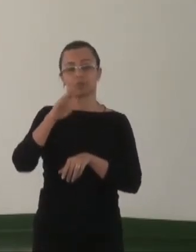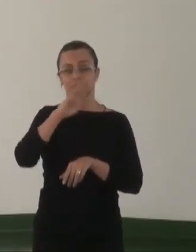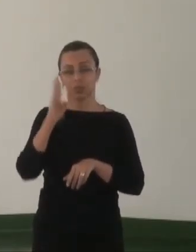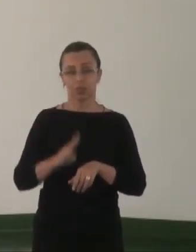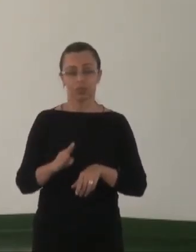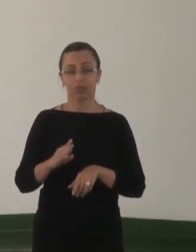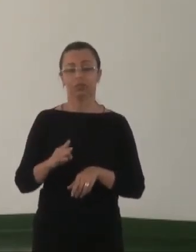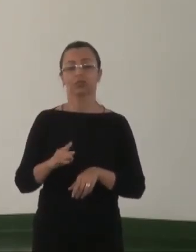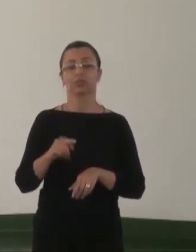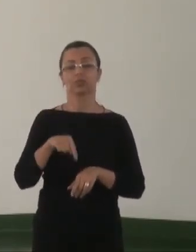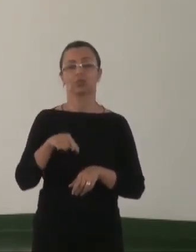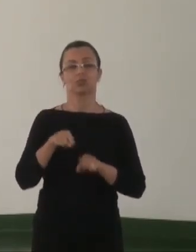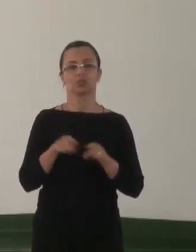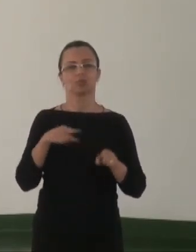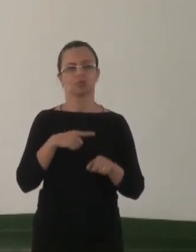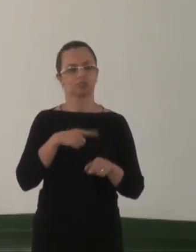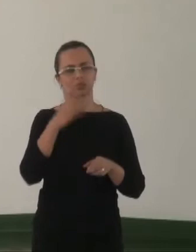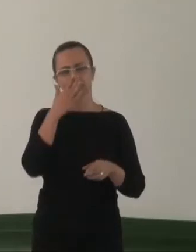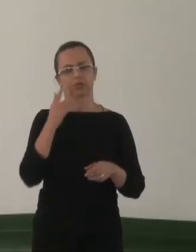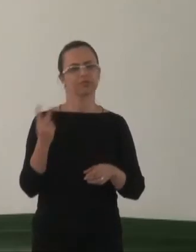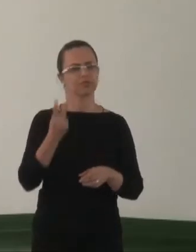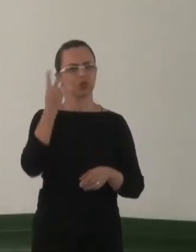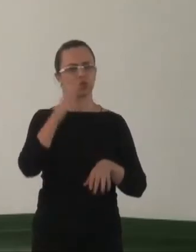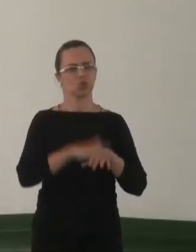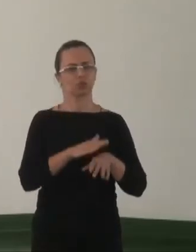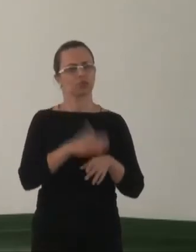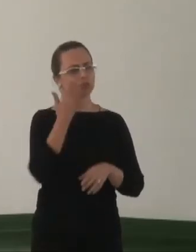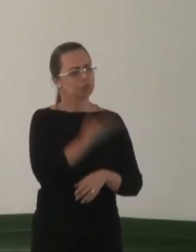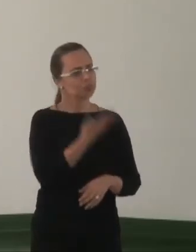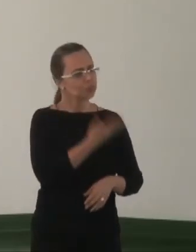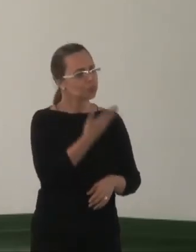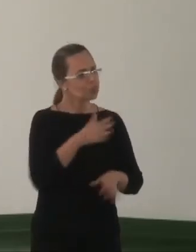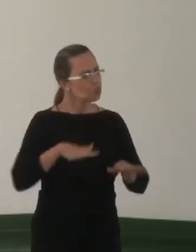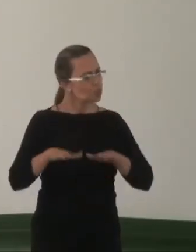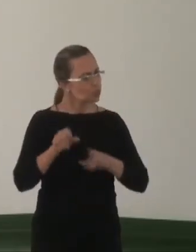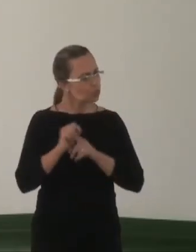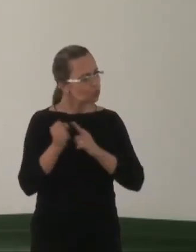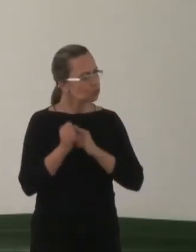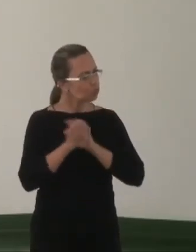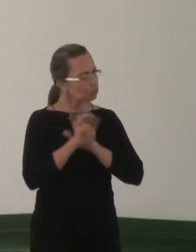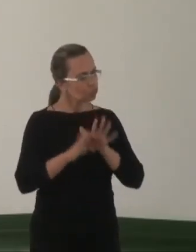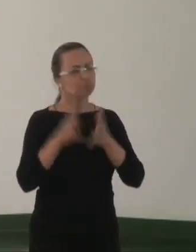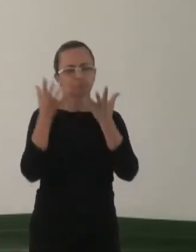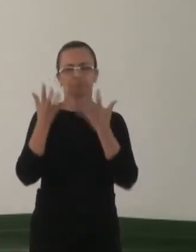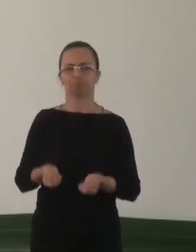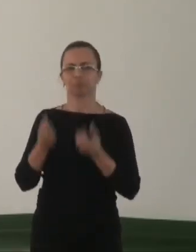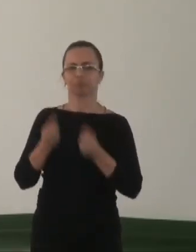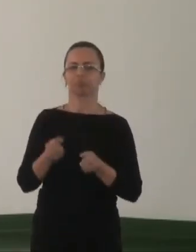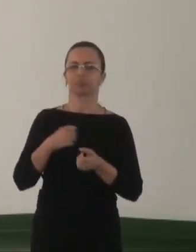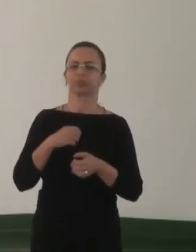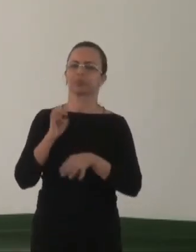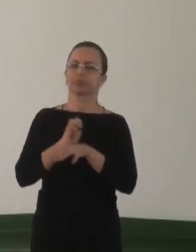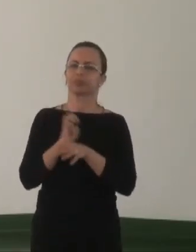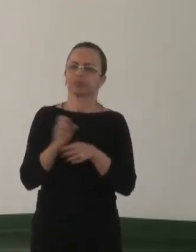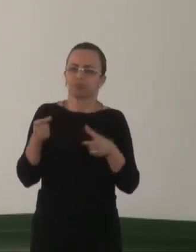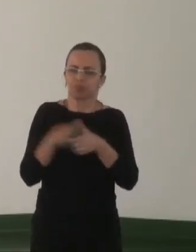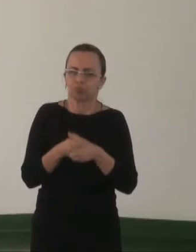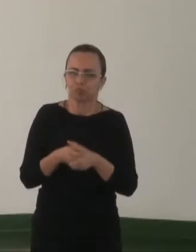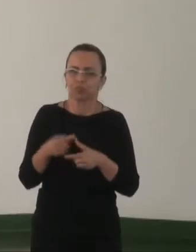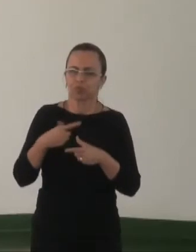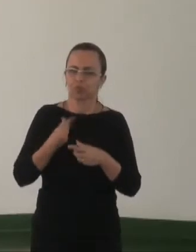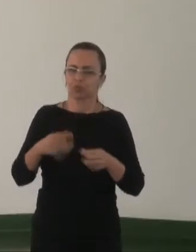LGBT. Tudo o que foi pedido pelo movimento social, o Piauí conseguiu abarcar naquele estado tão pequeno e cheio de